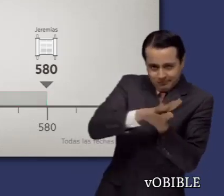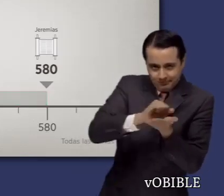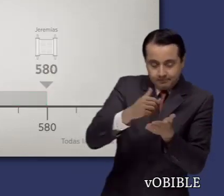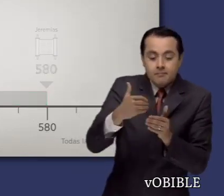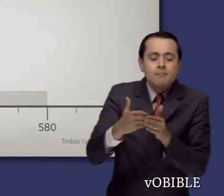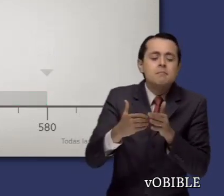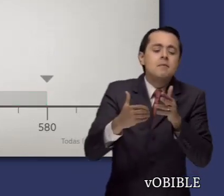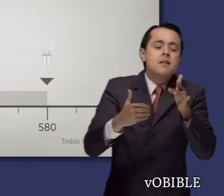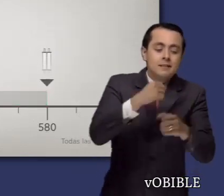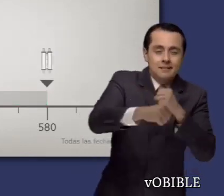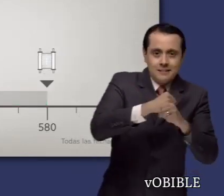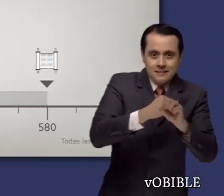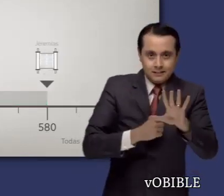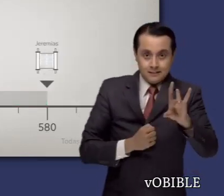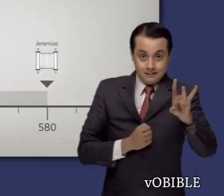Jerusalén.